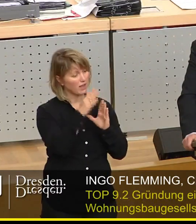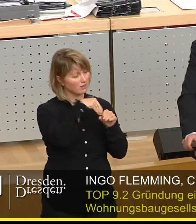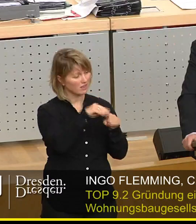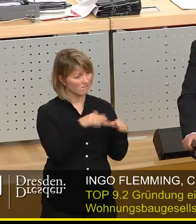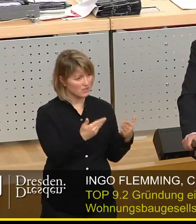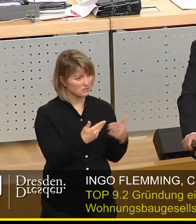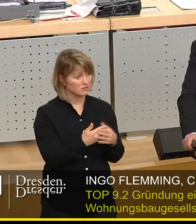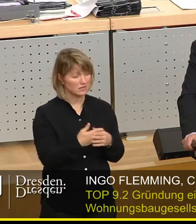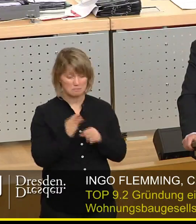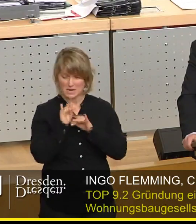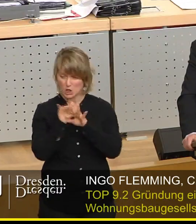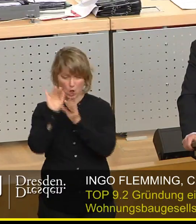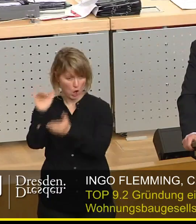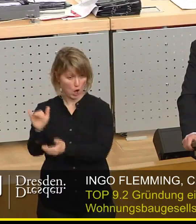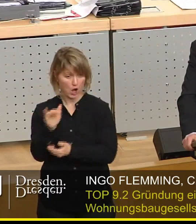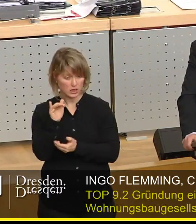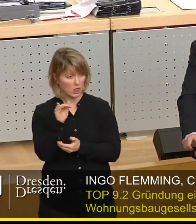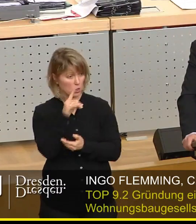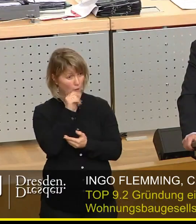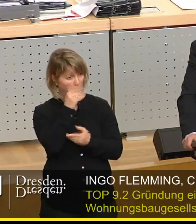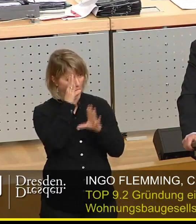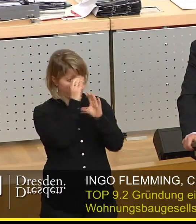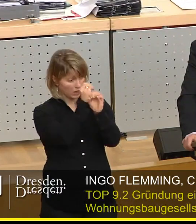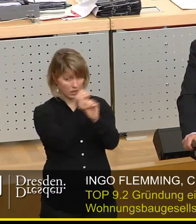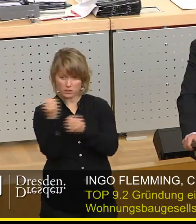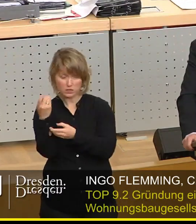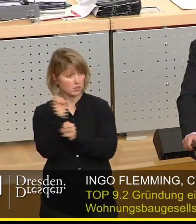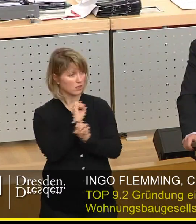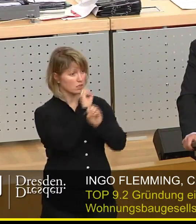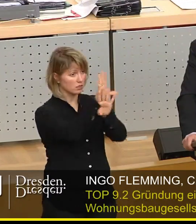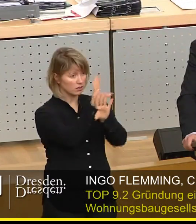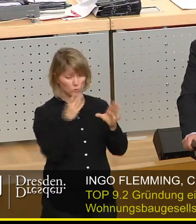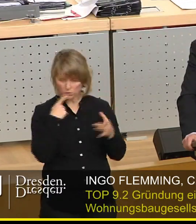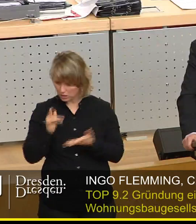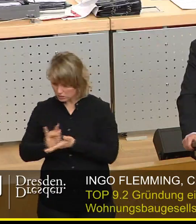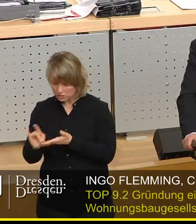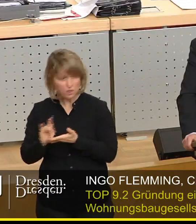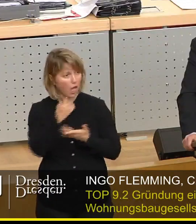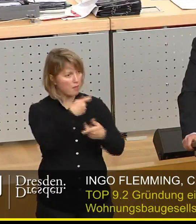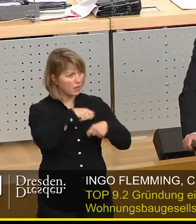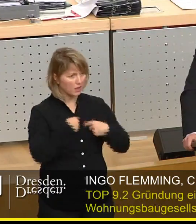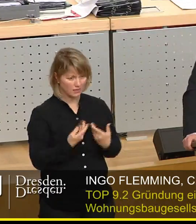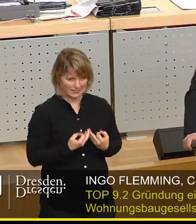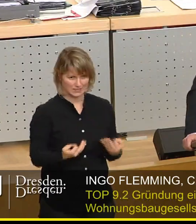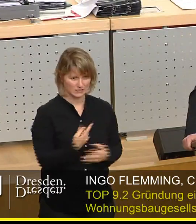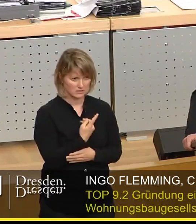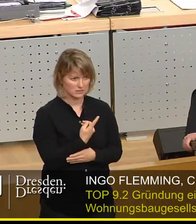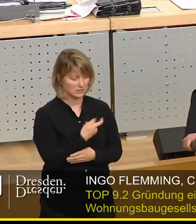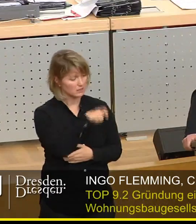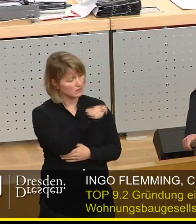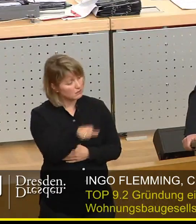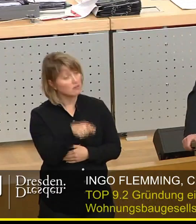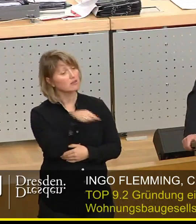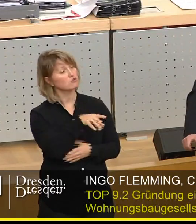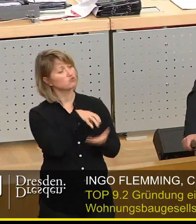nicht die Millionen in einem völlig eindimensionalen Luftlustschloss Woba mit minimalster Wirkung. Die Bürger dieser Stadt haben